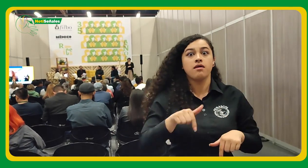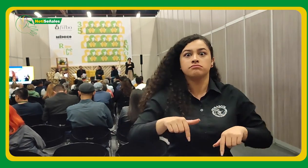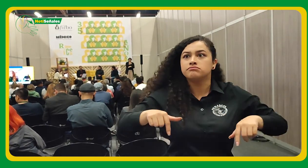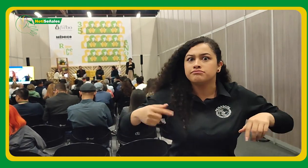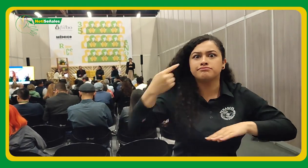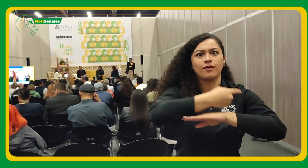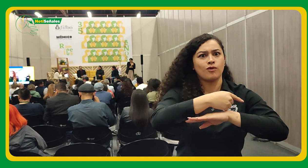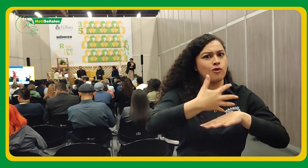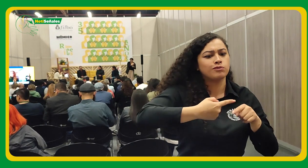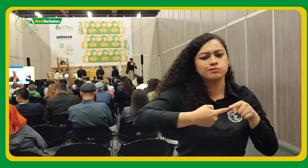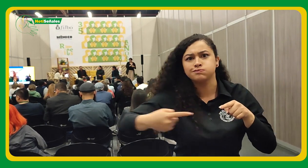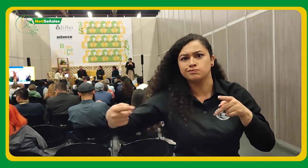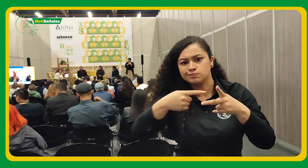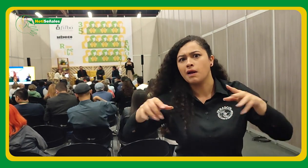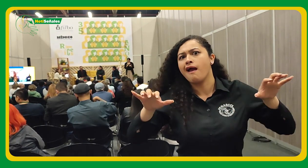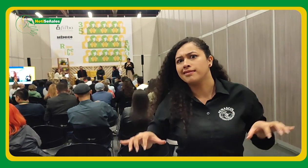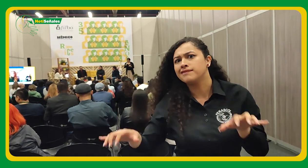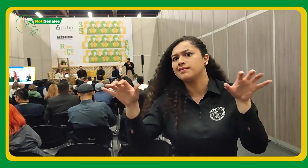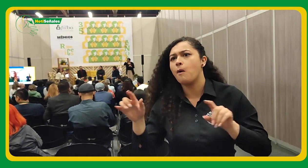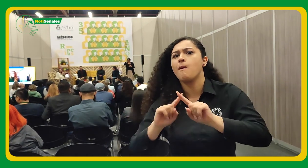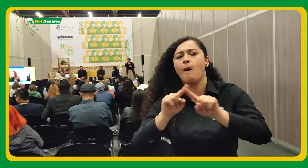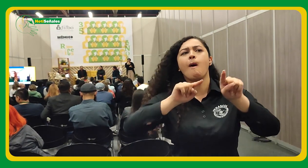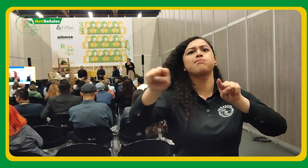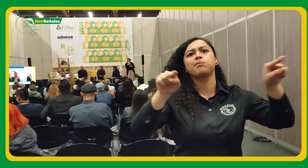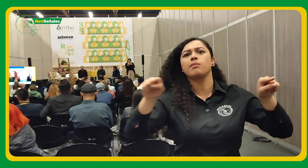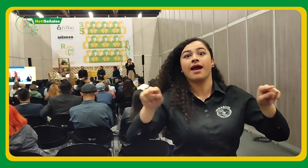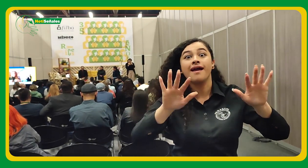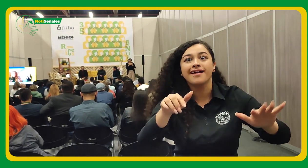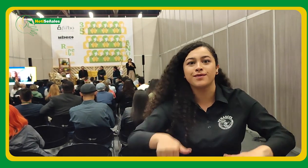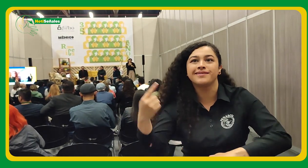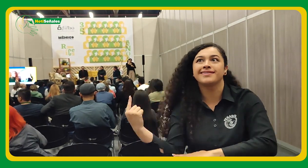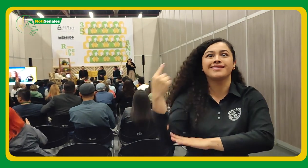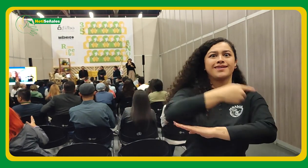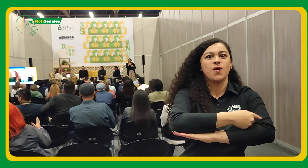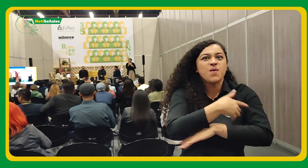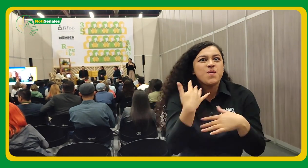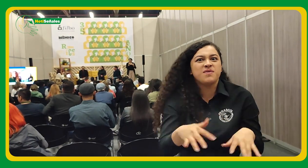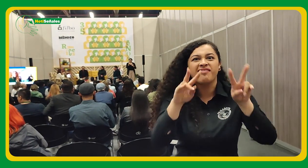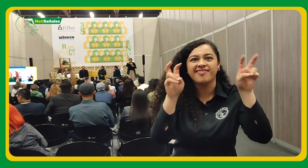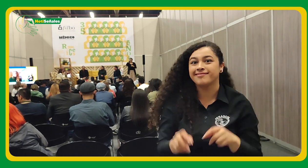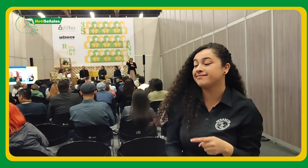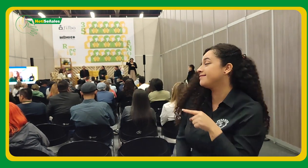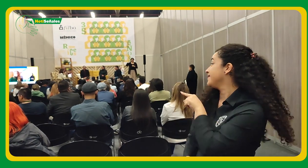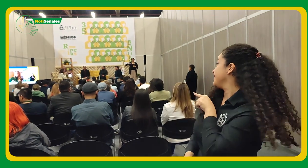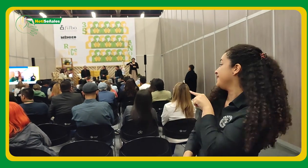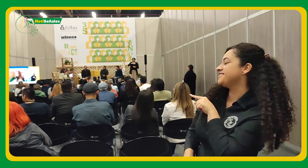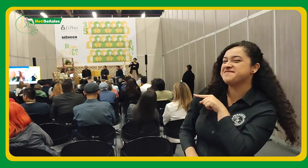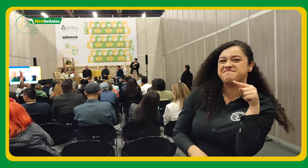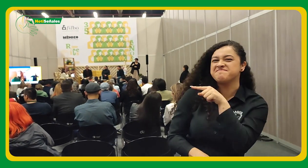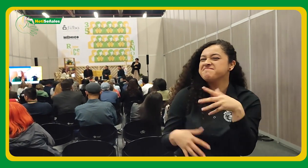Feria del Libro y para esta ocasión es su edición número 35. ¡Wow! Estarán en muchas actividades durante estas dos semanas.